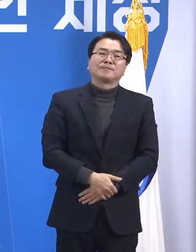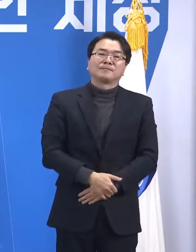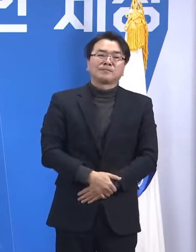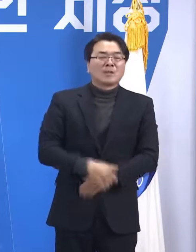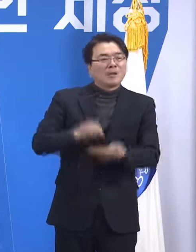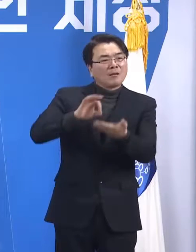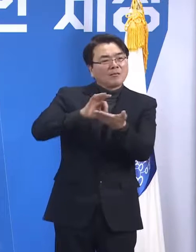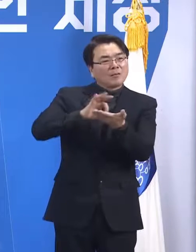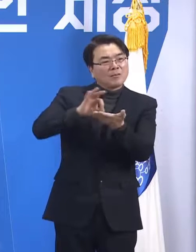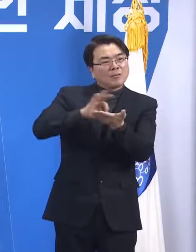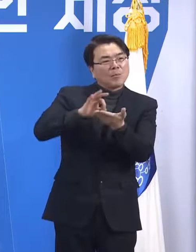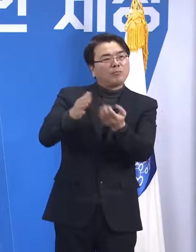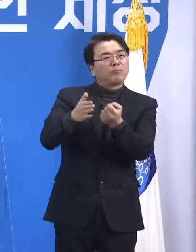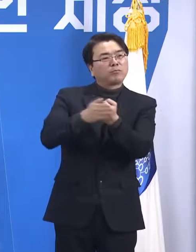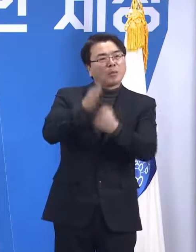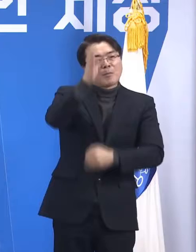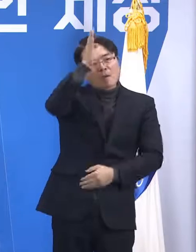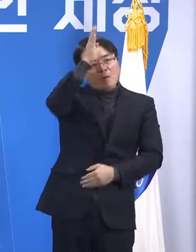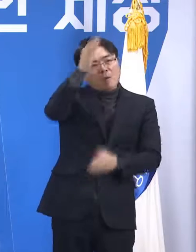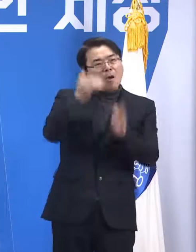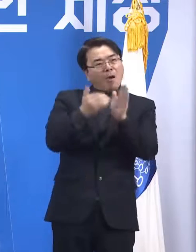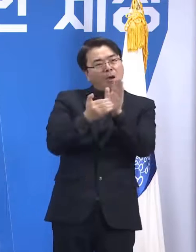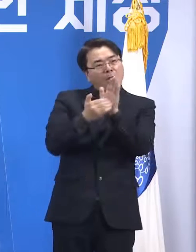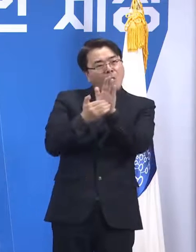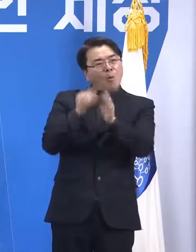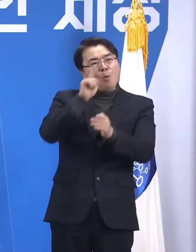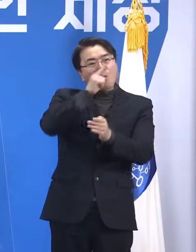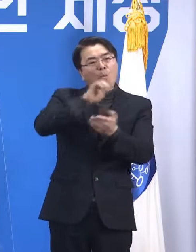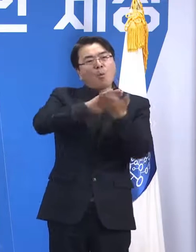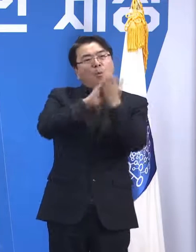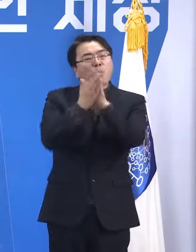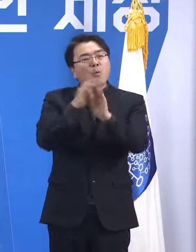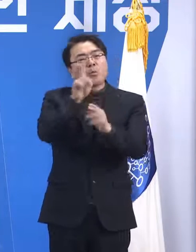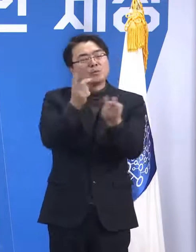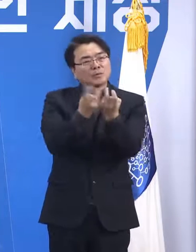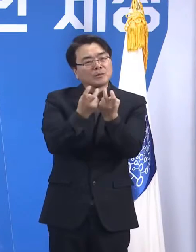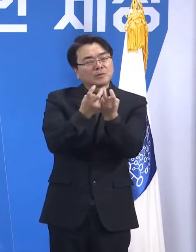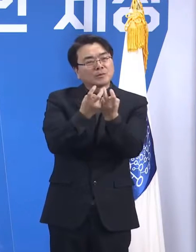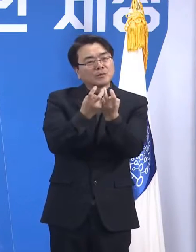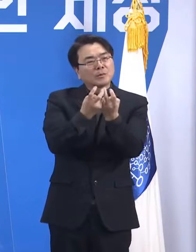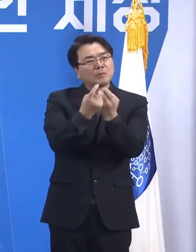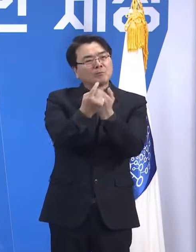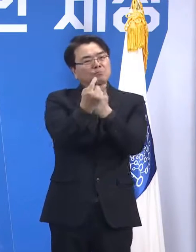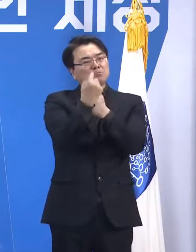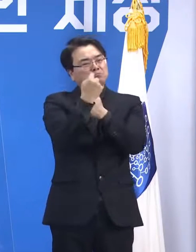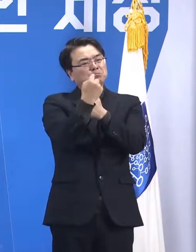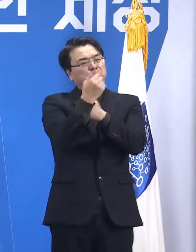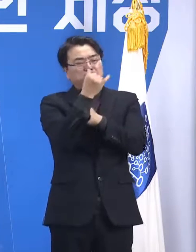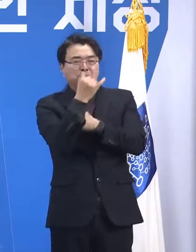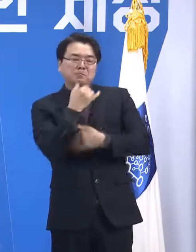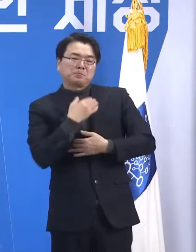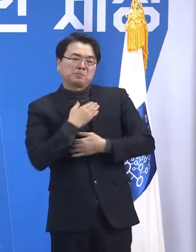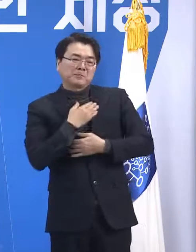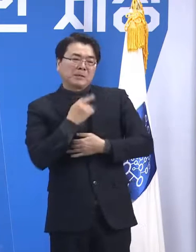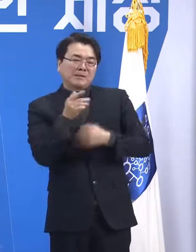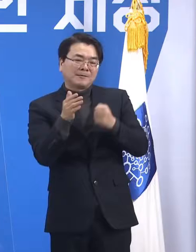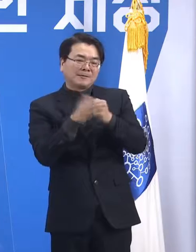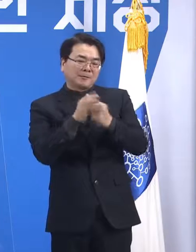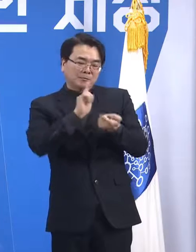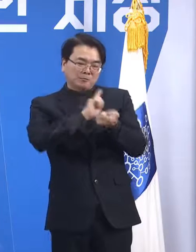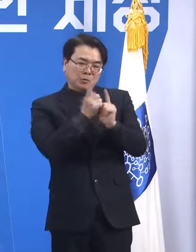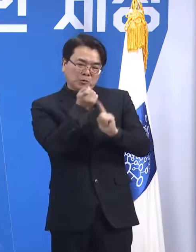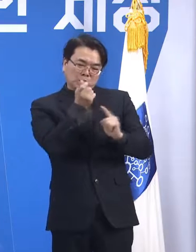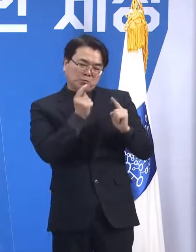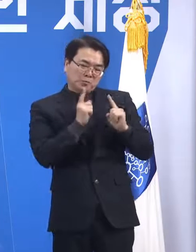소비 때문에 방역이 나빠질 수 있지 않느냐라는 지적이 있었고 그 점에 대해서 논쟁이 일부 있었습니다만